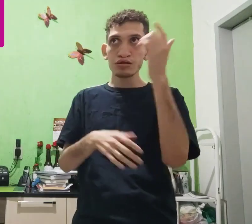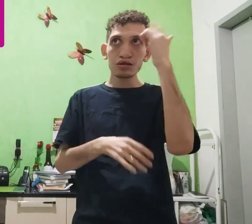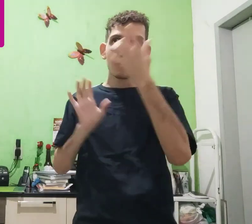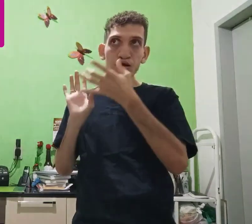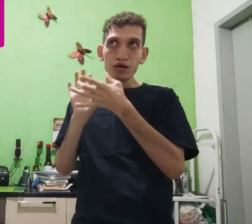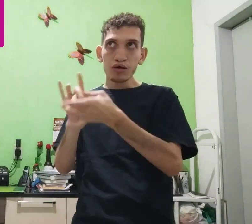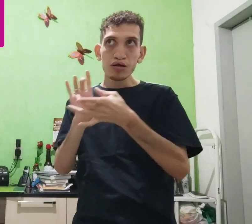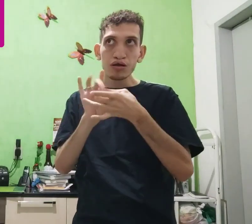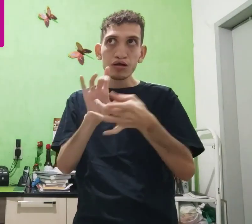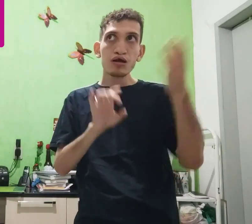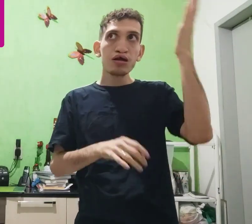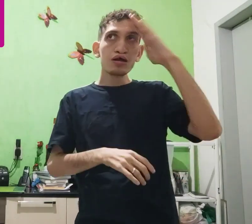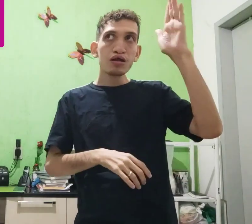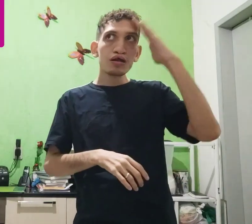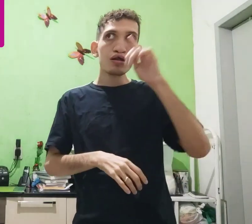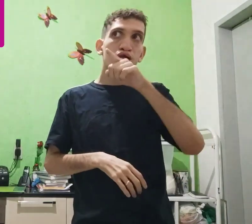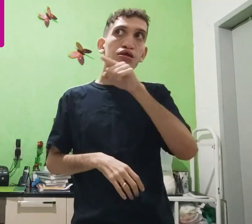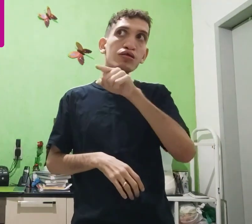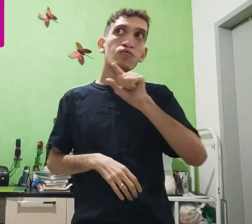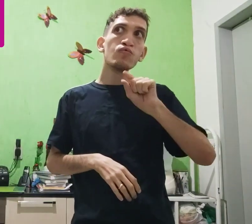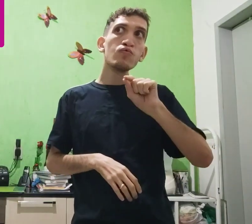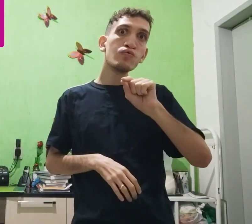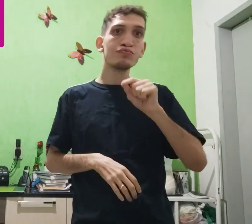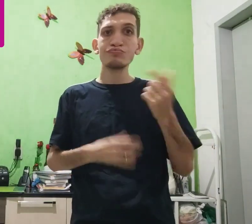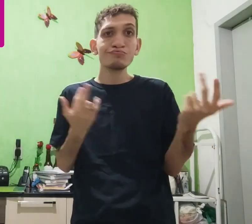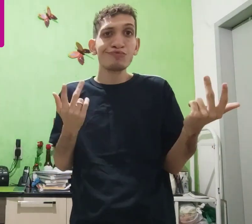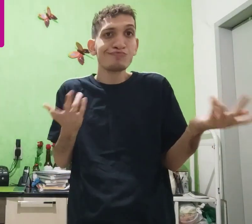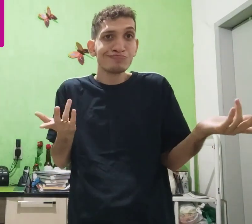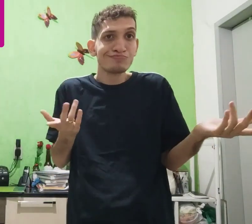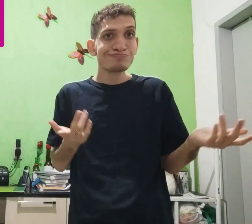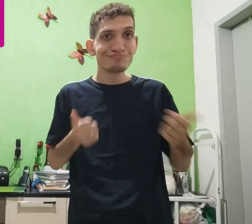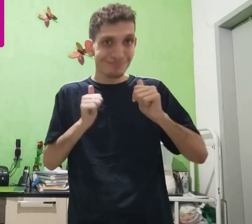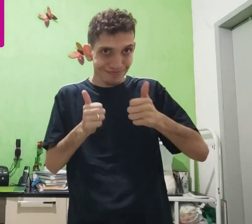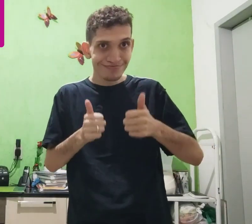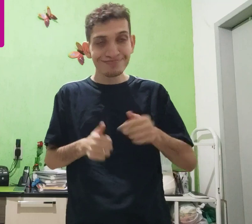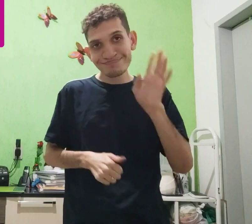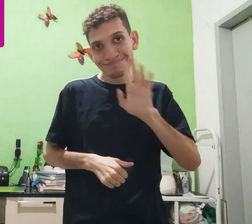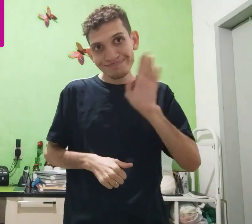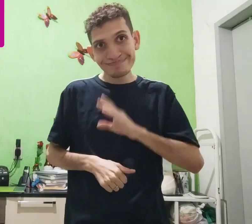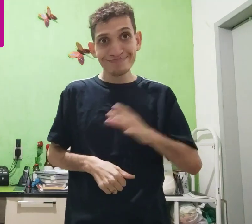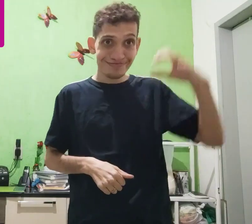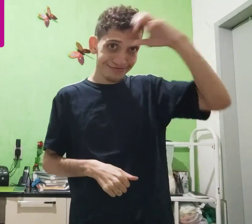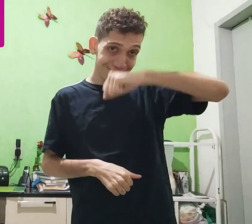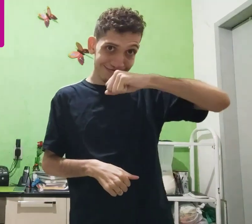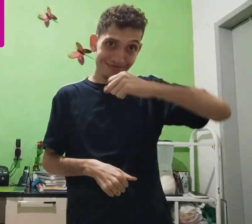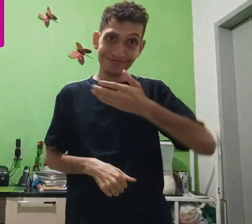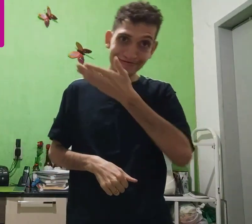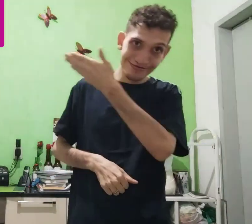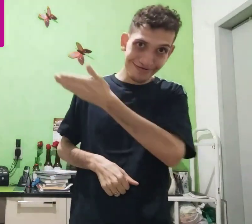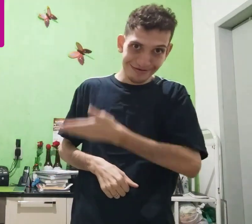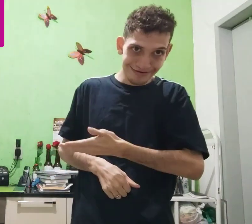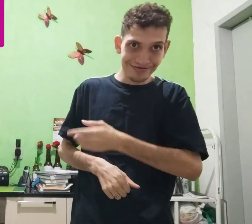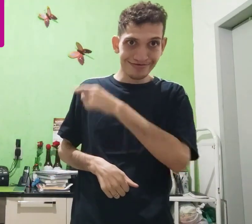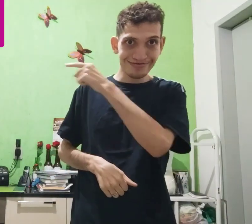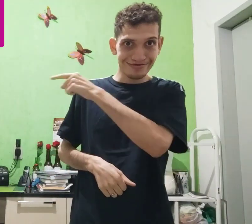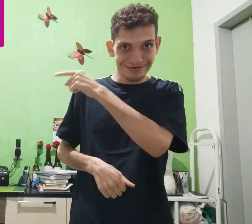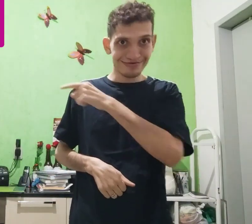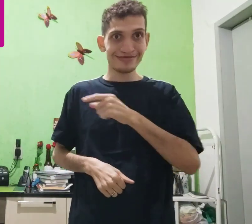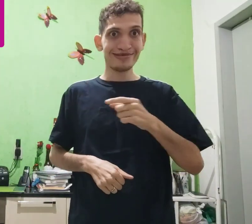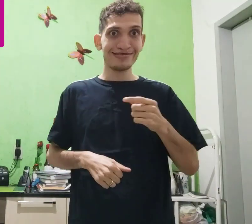mensalização, entendo com isso, claro, não o que significa. Jóia? Legal? Você aprendeu esse e esse.